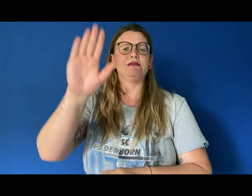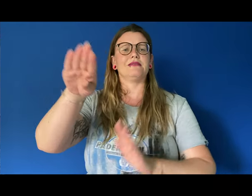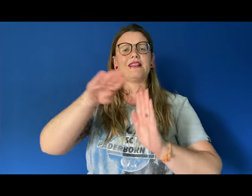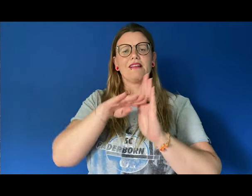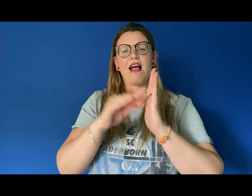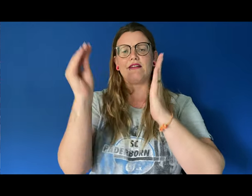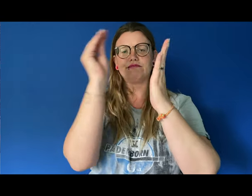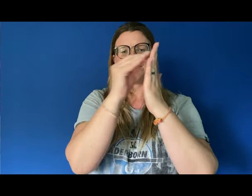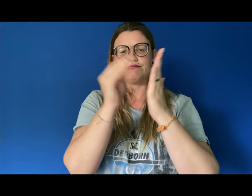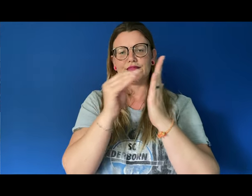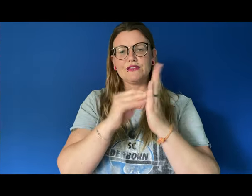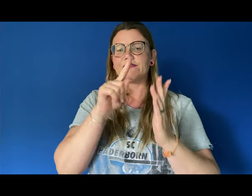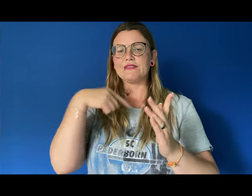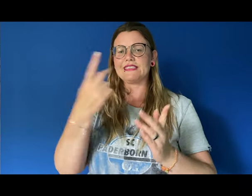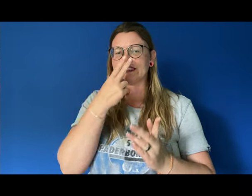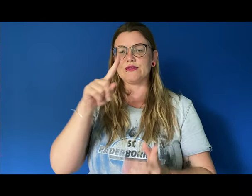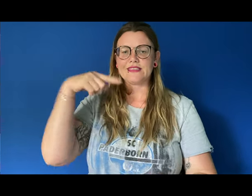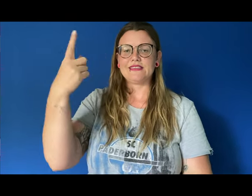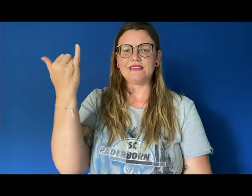ein Denn wir sehen uns wieder